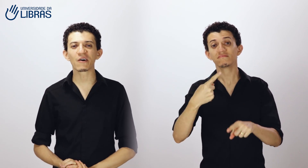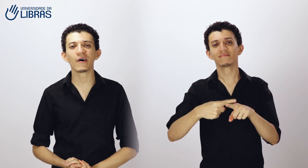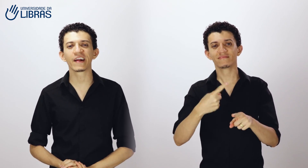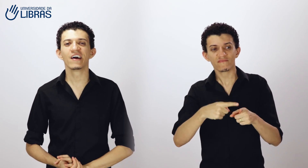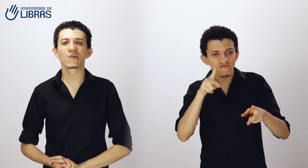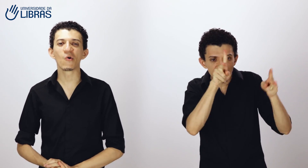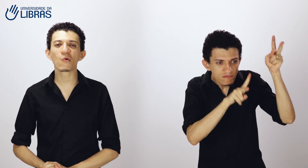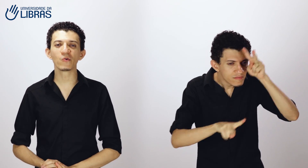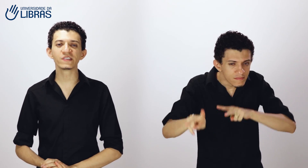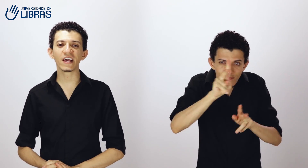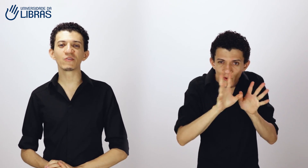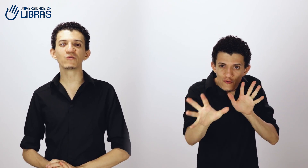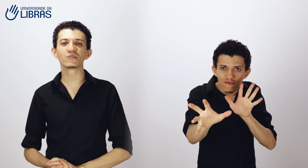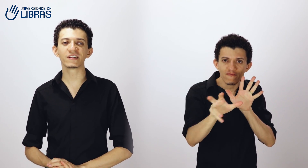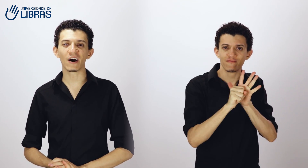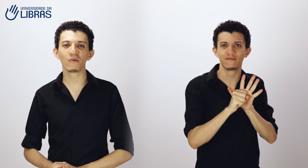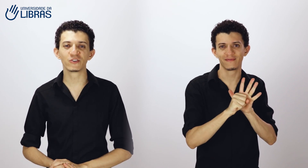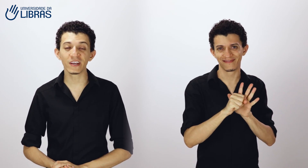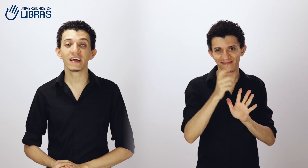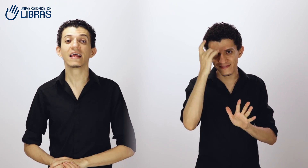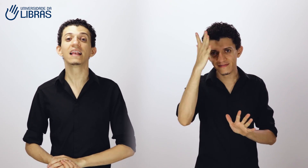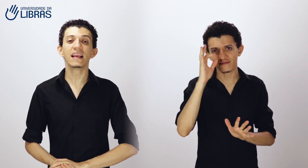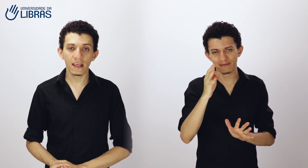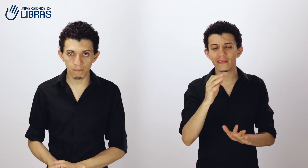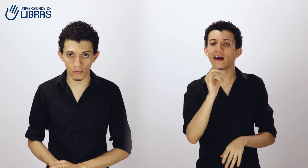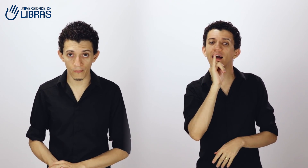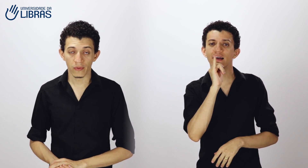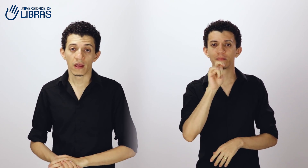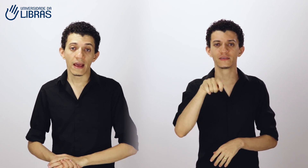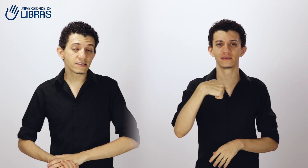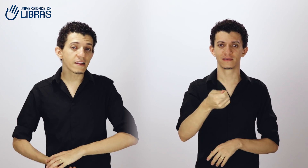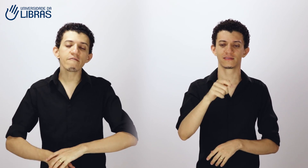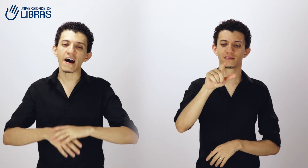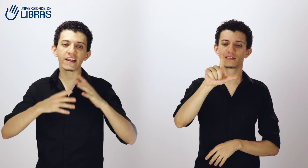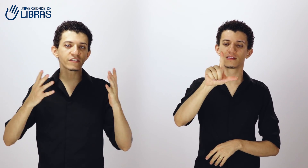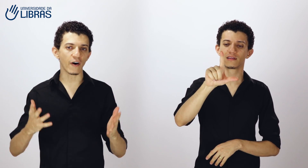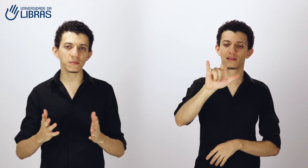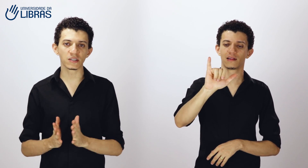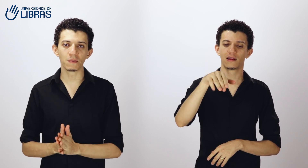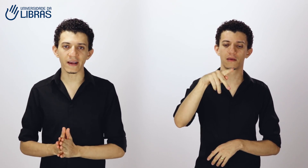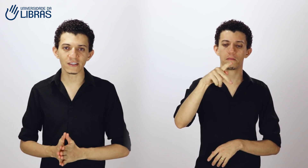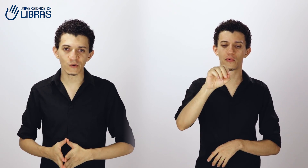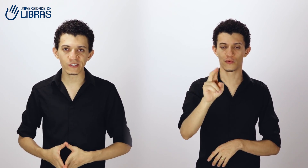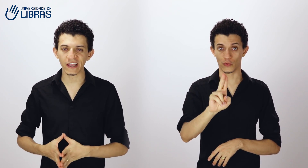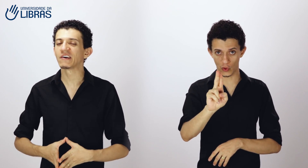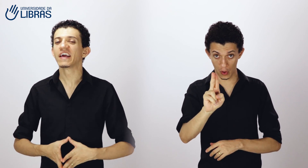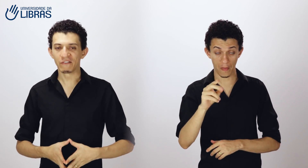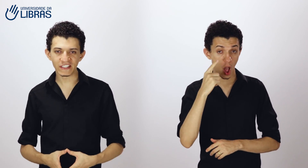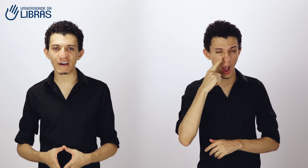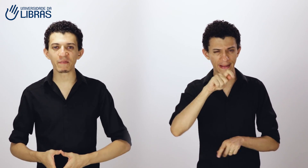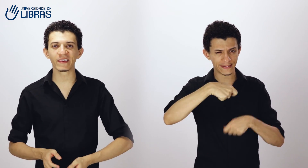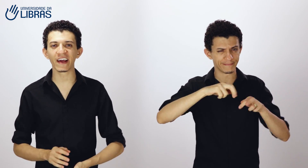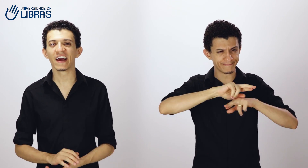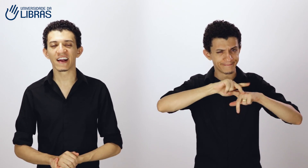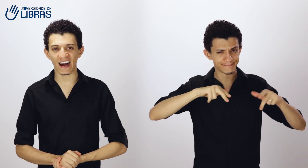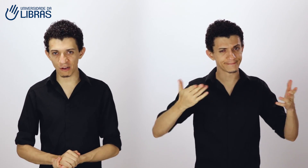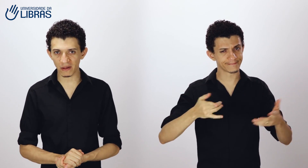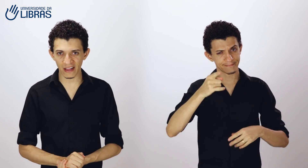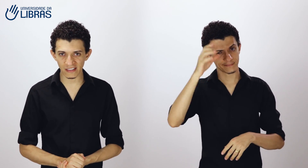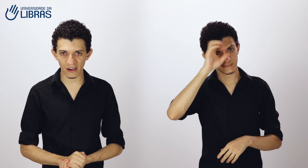agora com o conceito do sinal de limpo. Existem várias formas de explicar esse conceito e você vai aprender cada uma delas